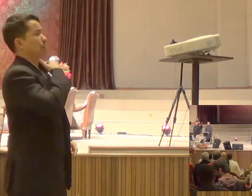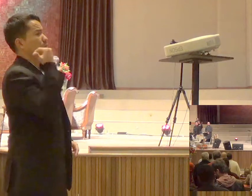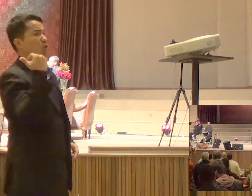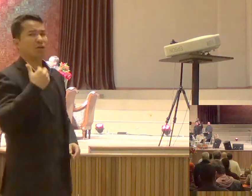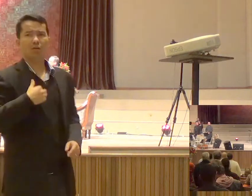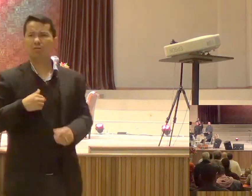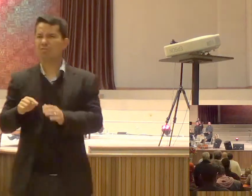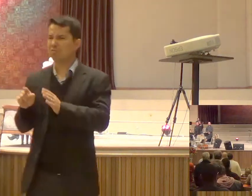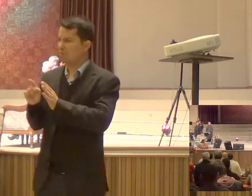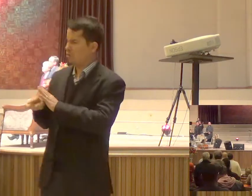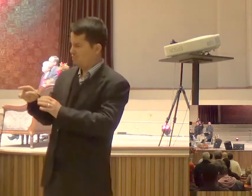Não